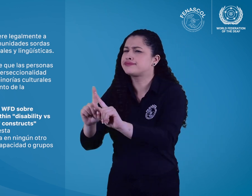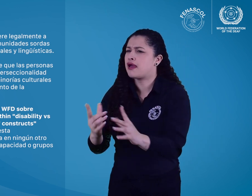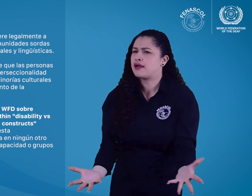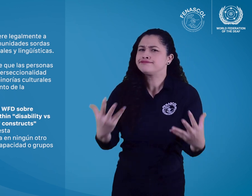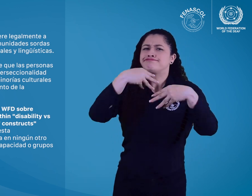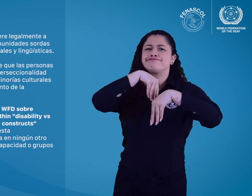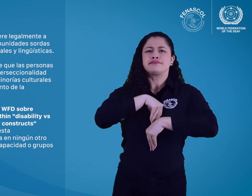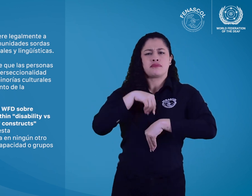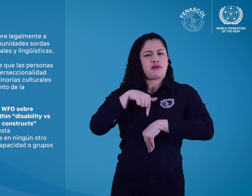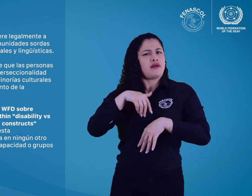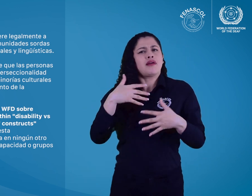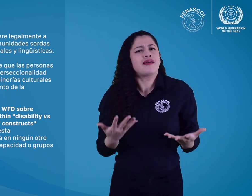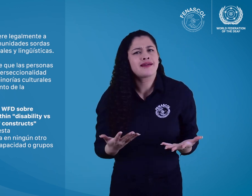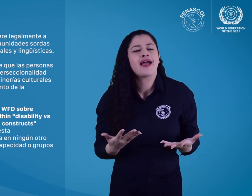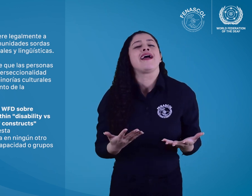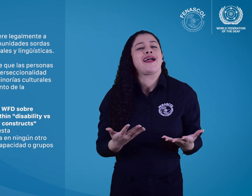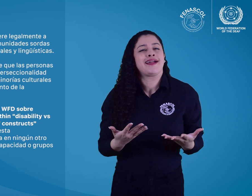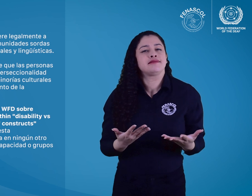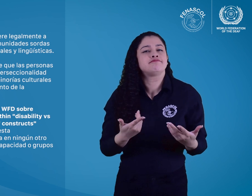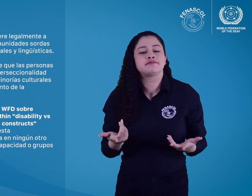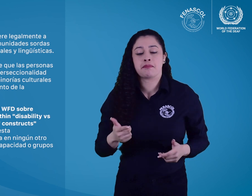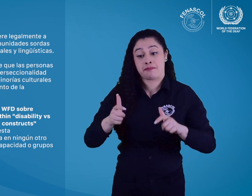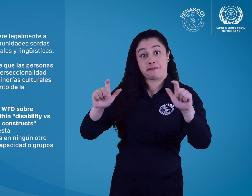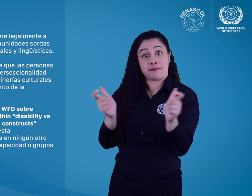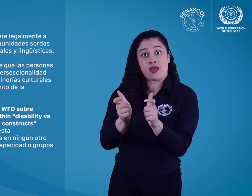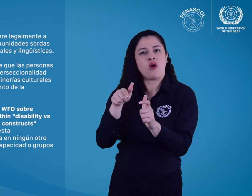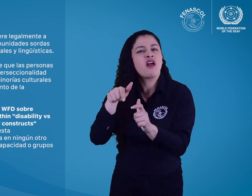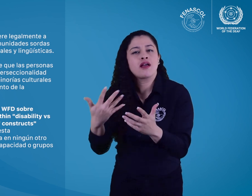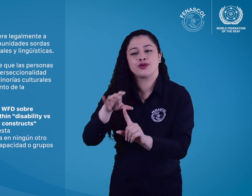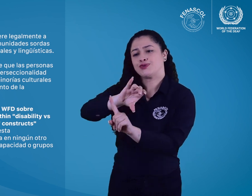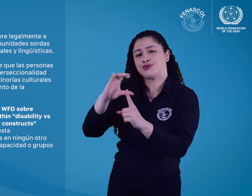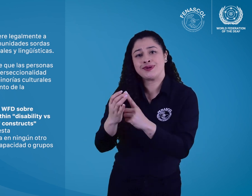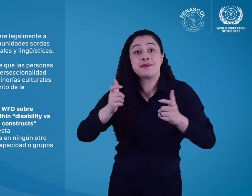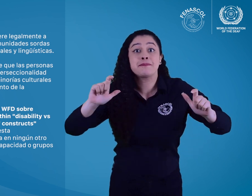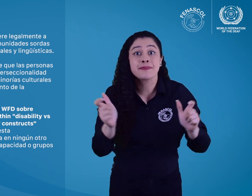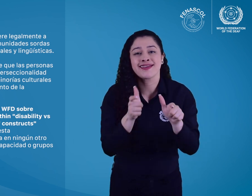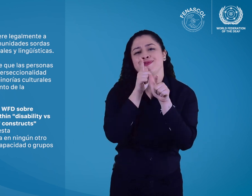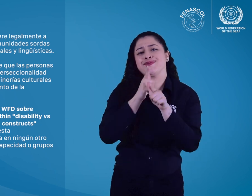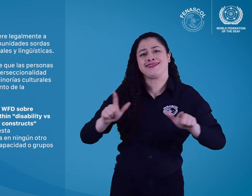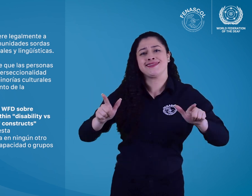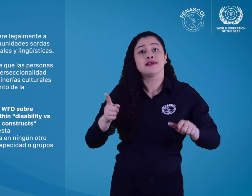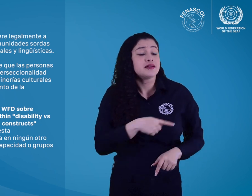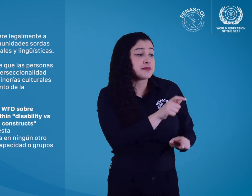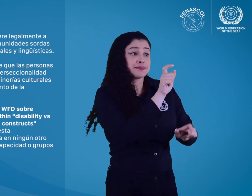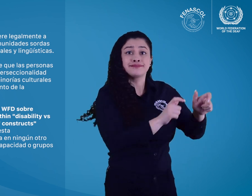única de pertenencia tanto a minorías culturales y lingüísticas